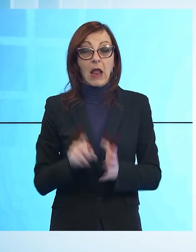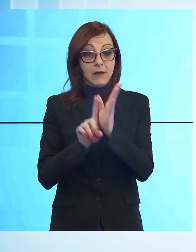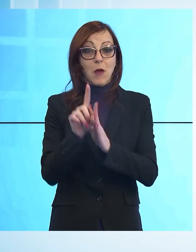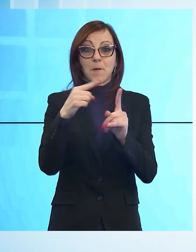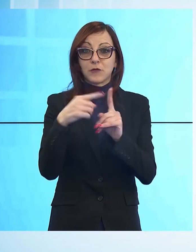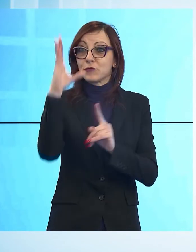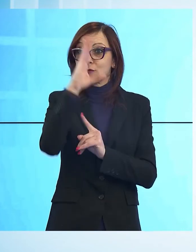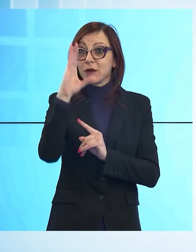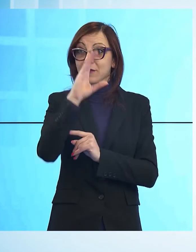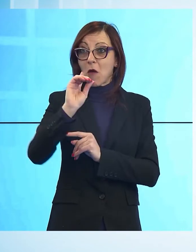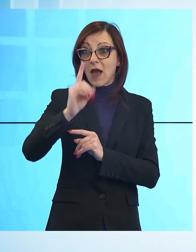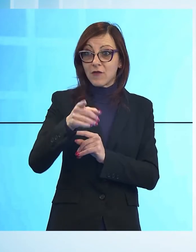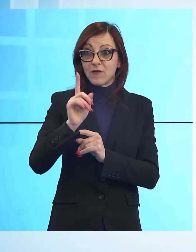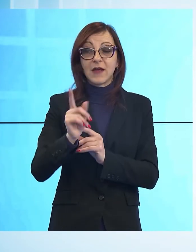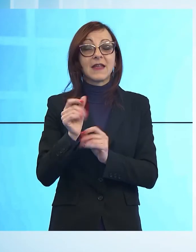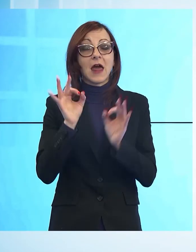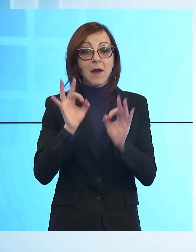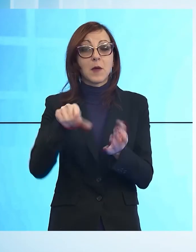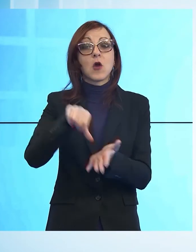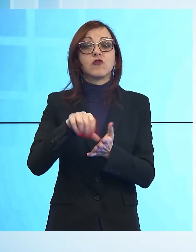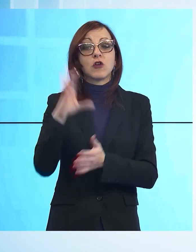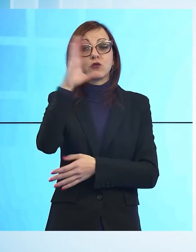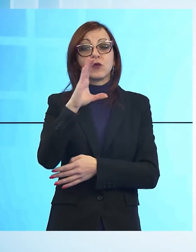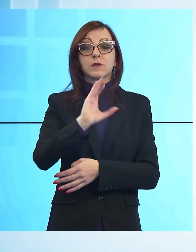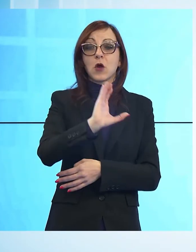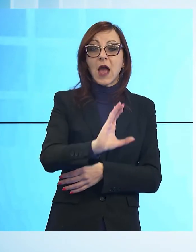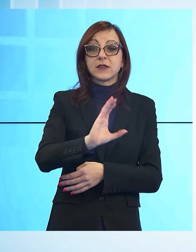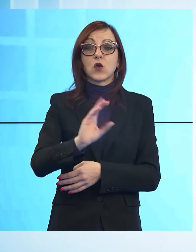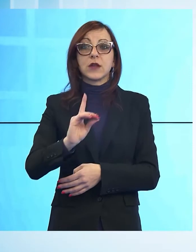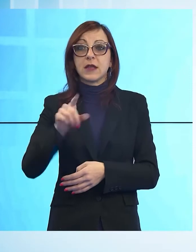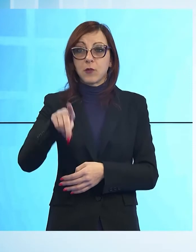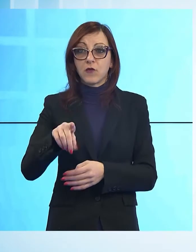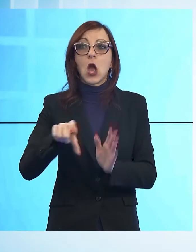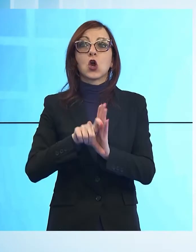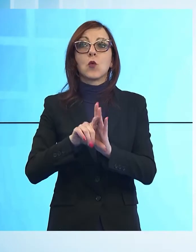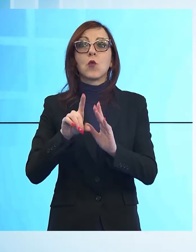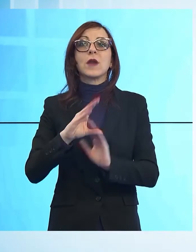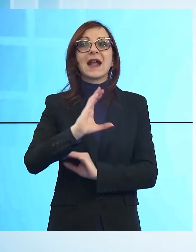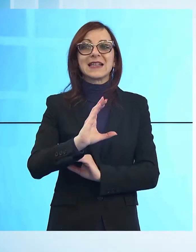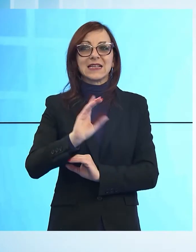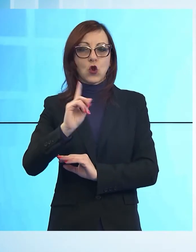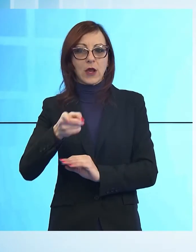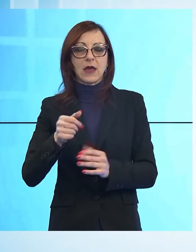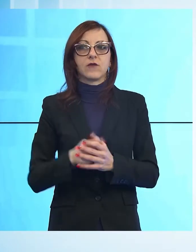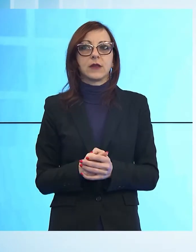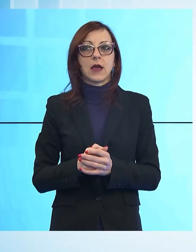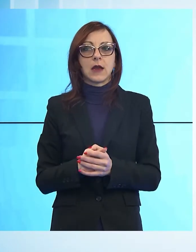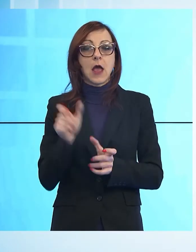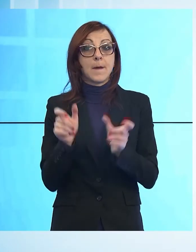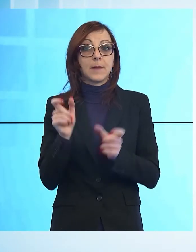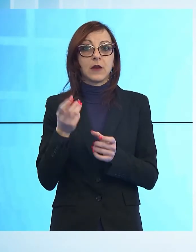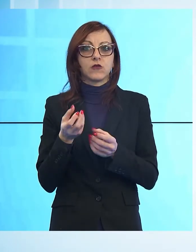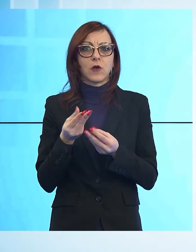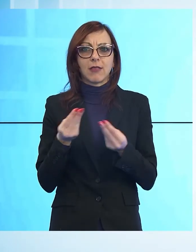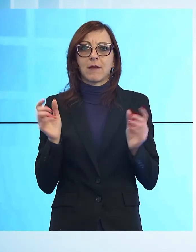turismo in Garfagnana quelli che arrivano dal centro turistico del casone di Profecchia nel comune di Castiglione Garfagnana. In tanti in queste settimane